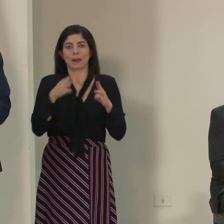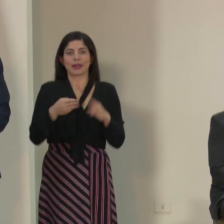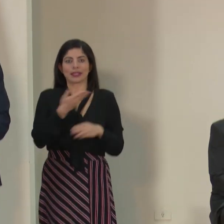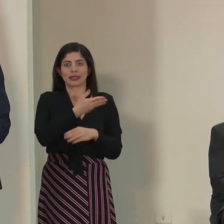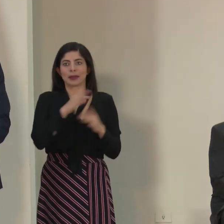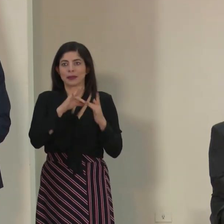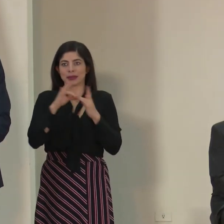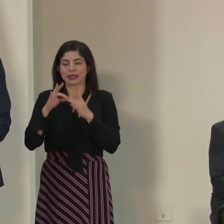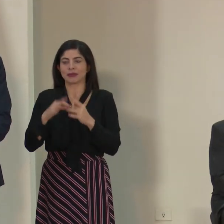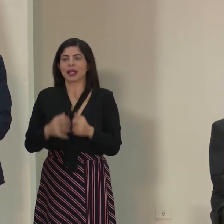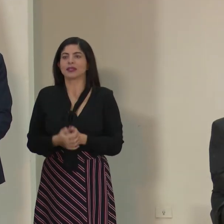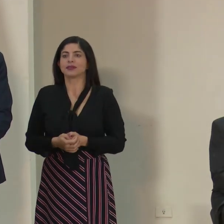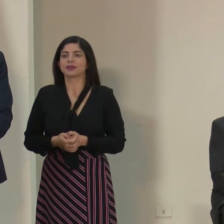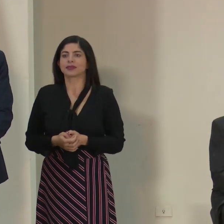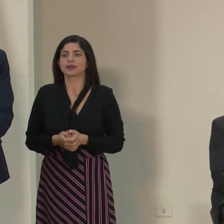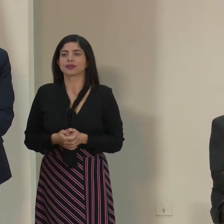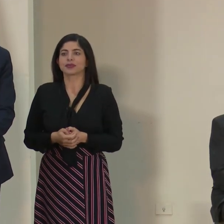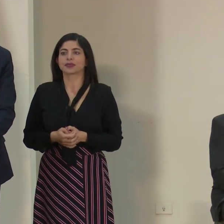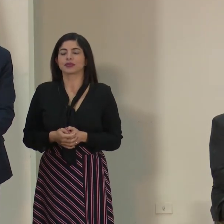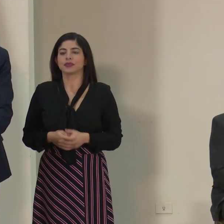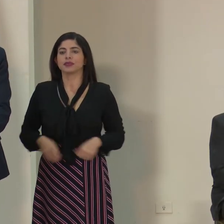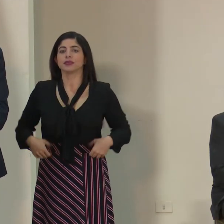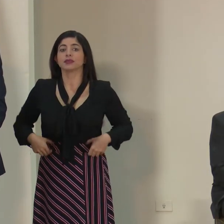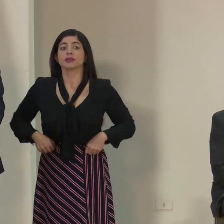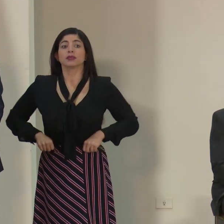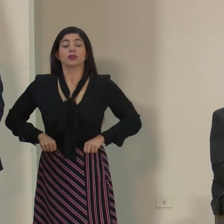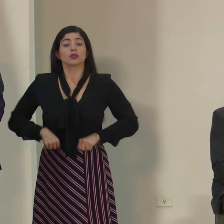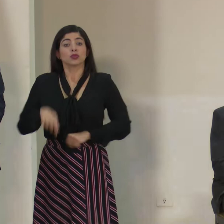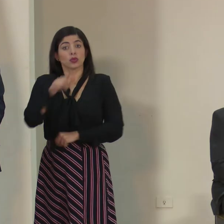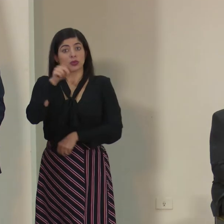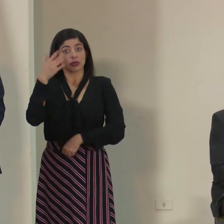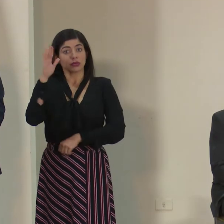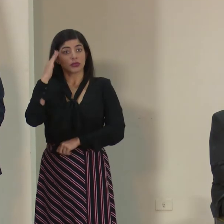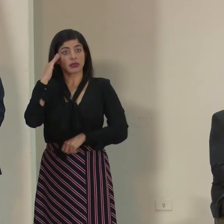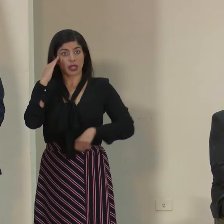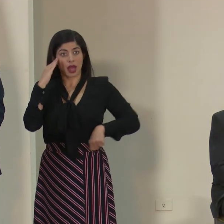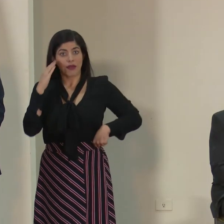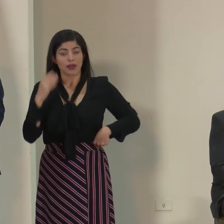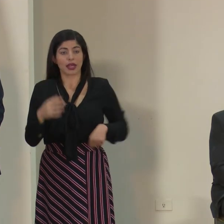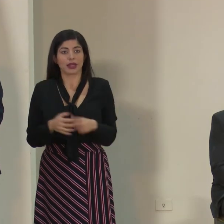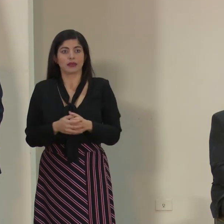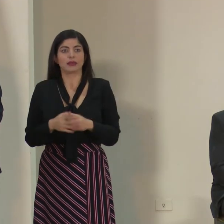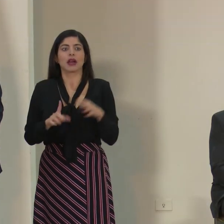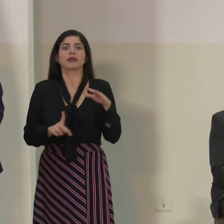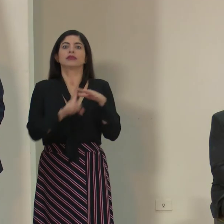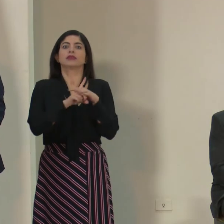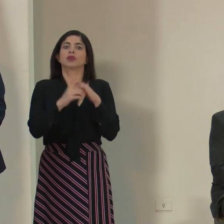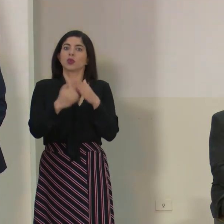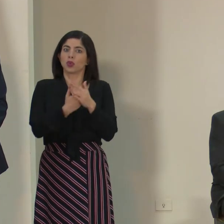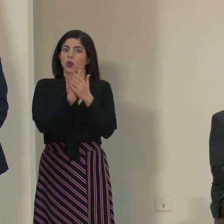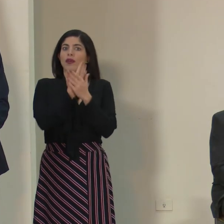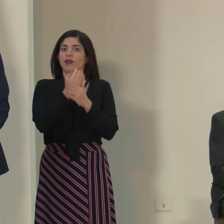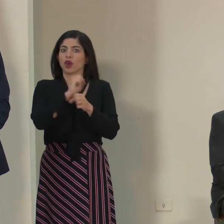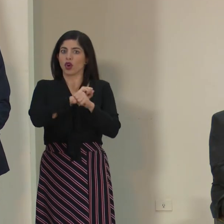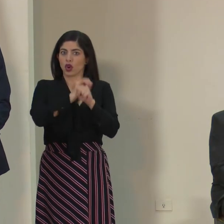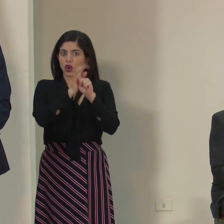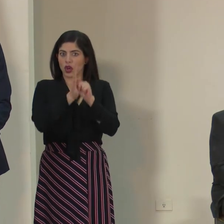principal. Ustedes saben que ha surgido un nuevo coronavirus